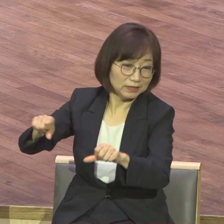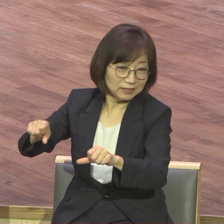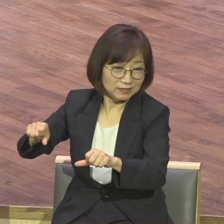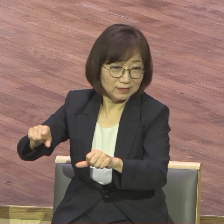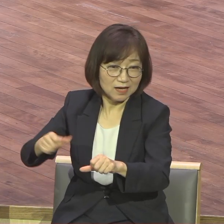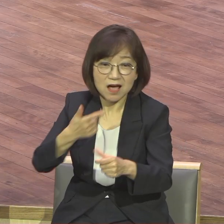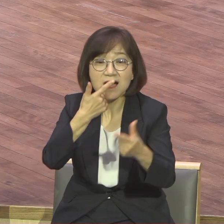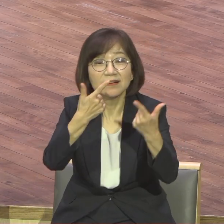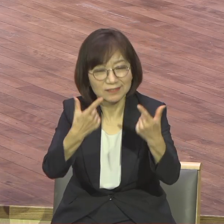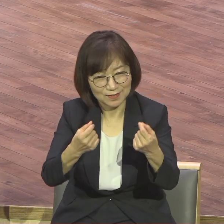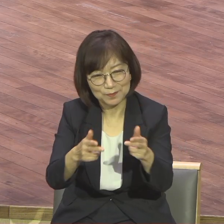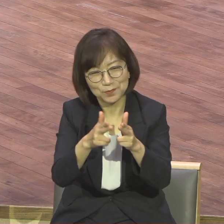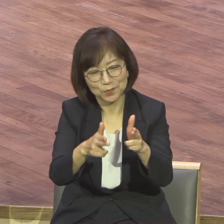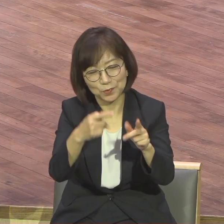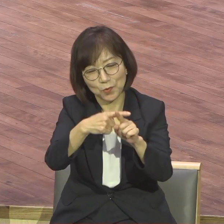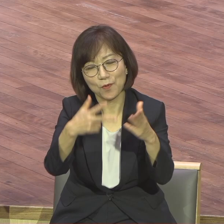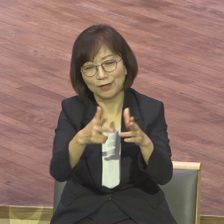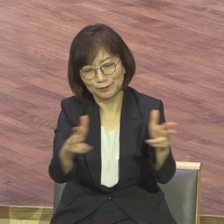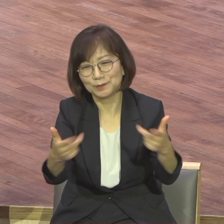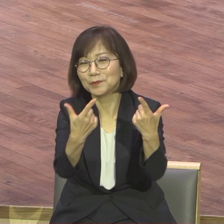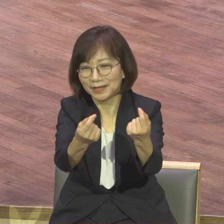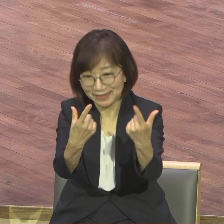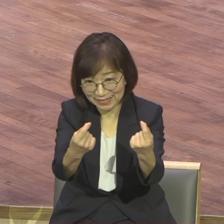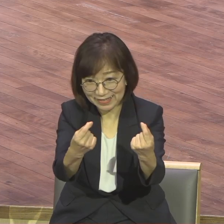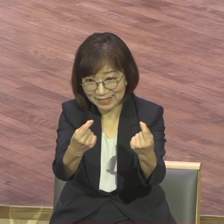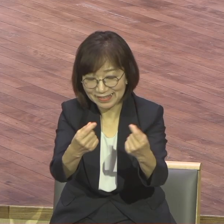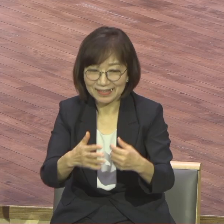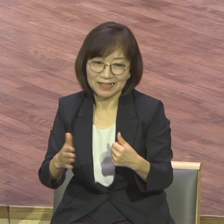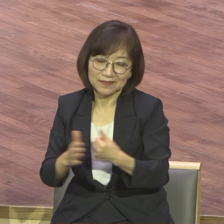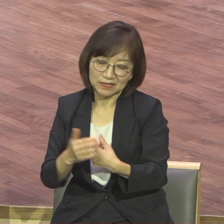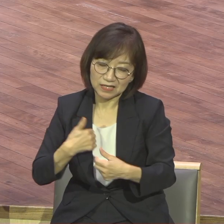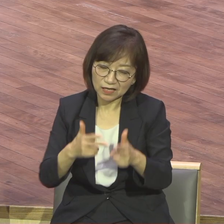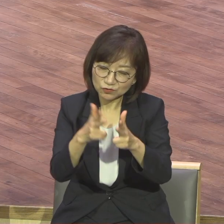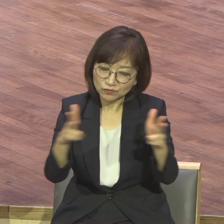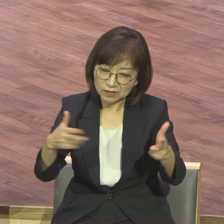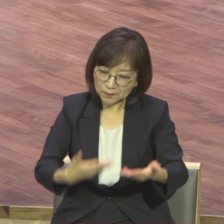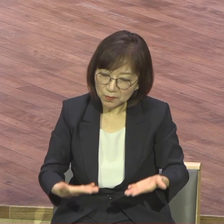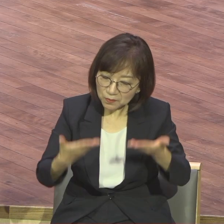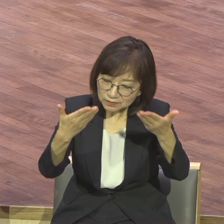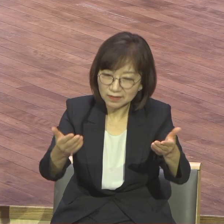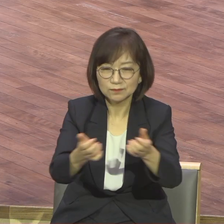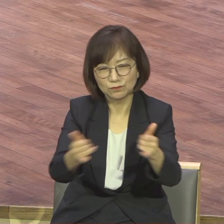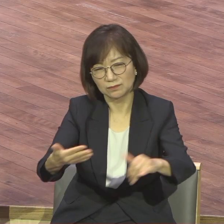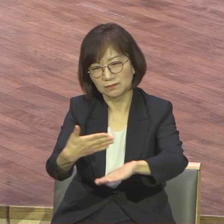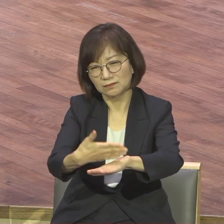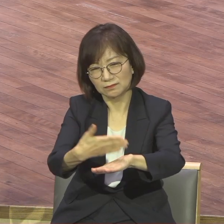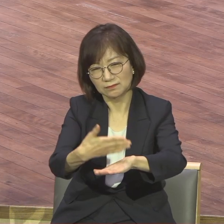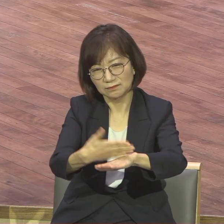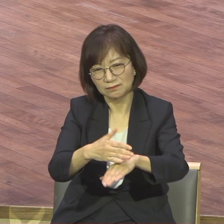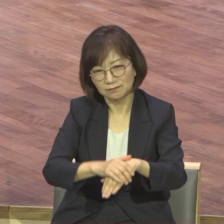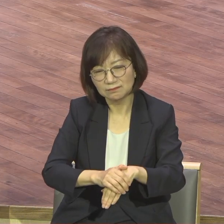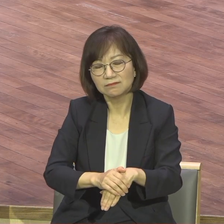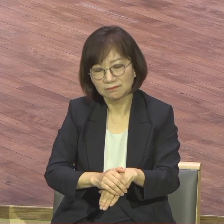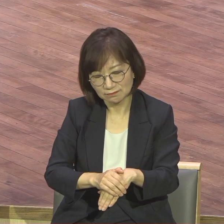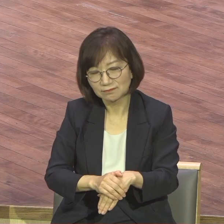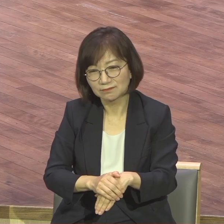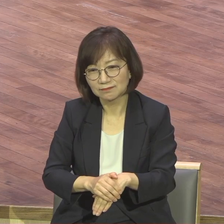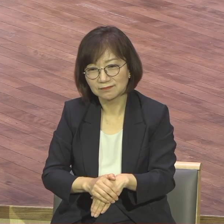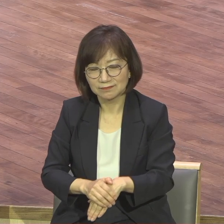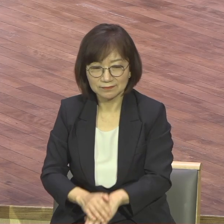이번 교회를 통해서 주차 봉사하는 분들 또 주차에 관련된 분들께 감사할 게 있습니다 우리